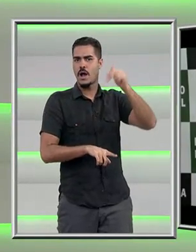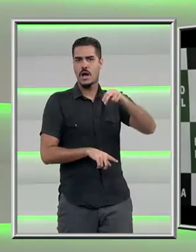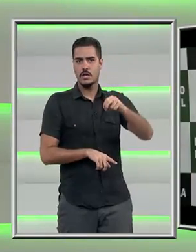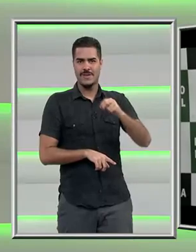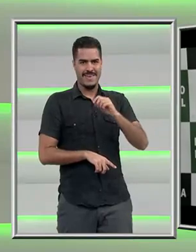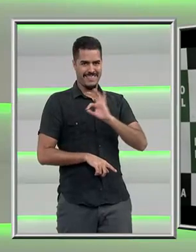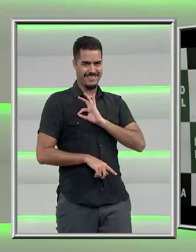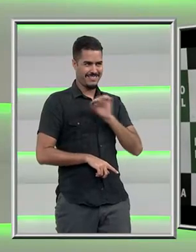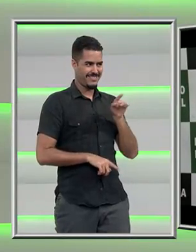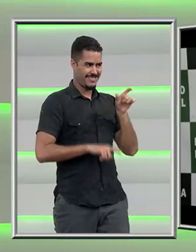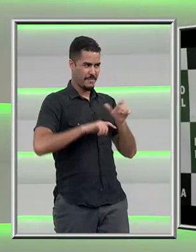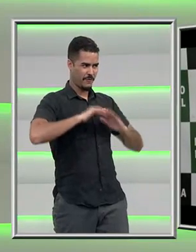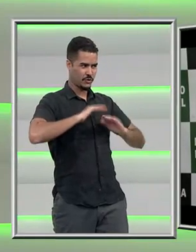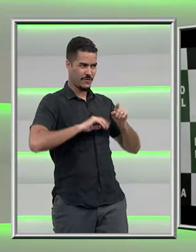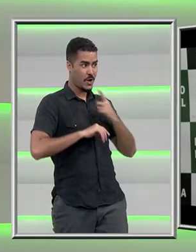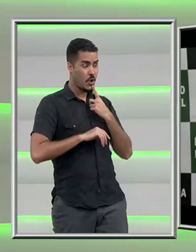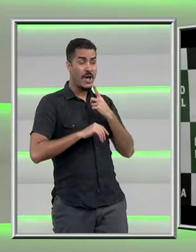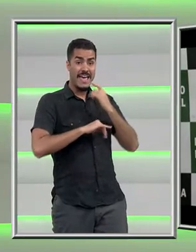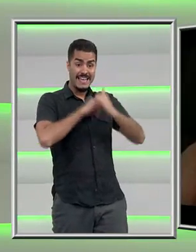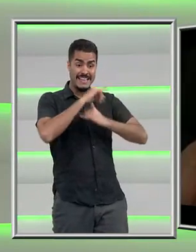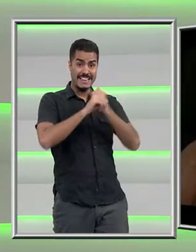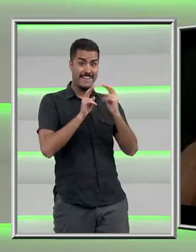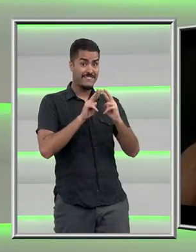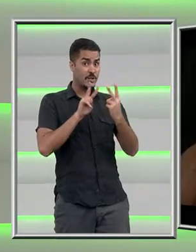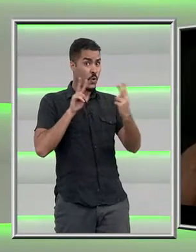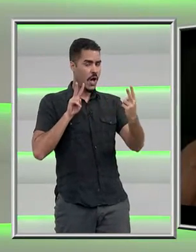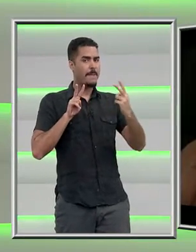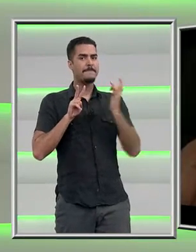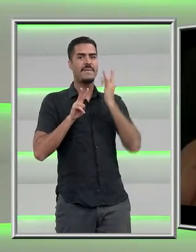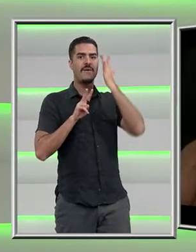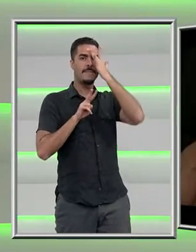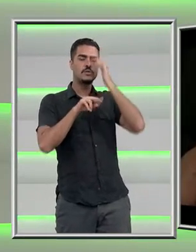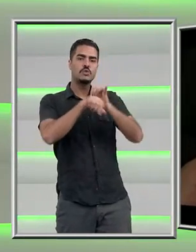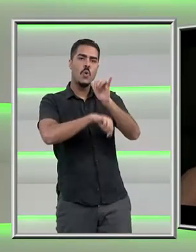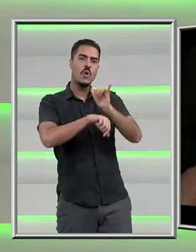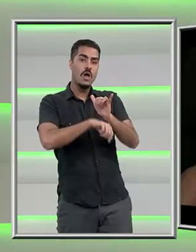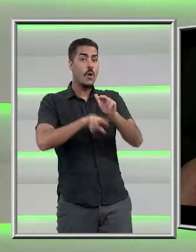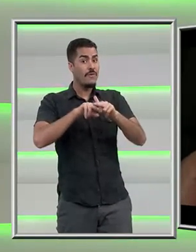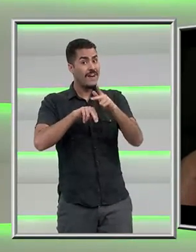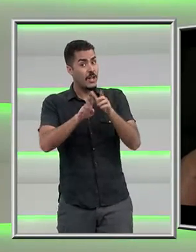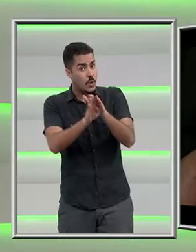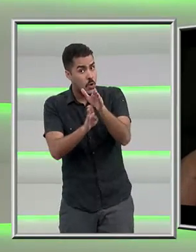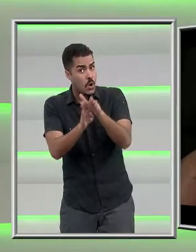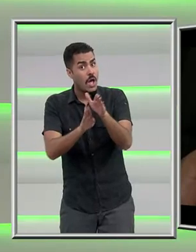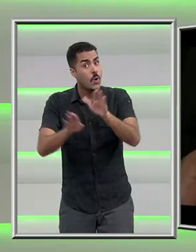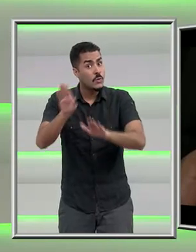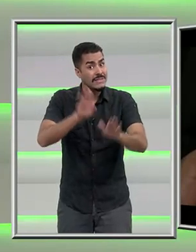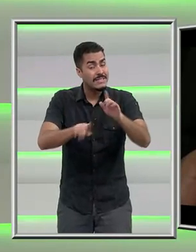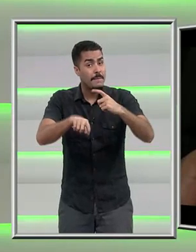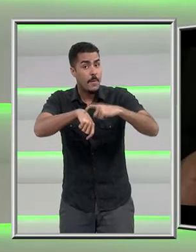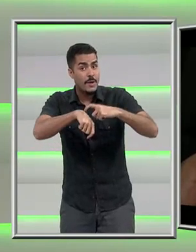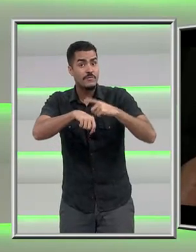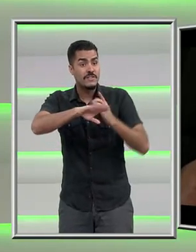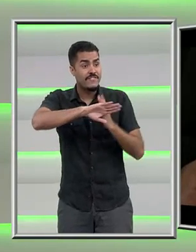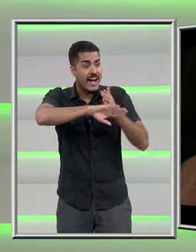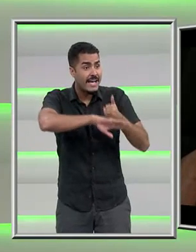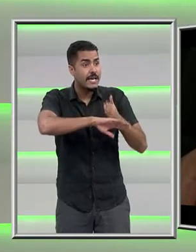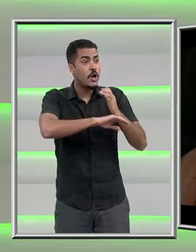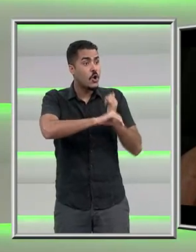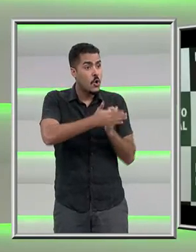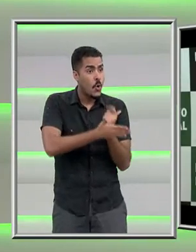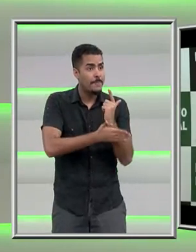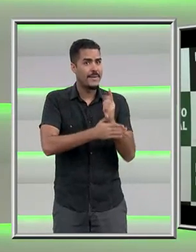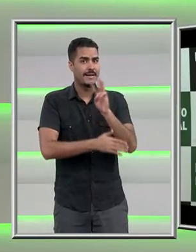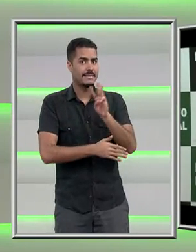facilita a ação dos bandidos. Por isso, pede cautela ao acessar e principalmente comprar pela internet. O